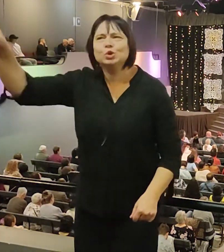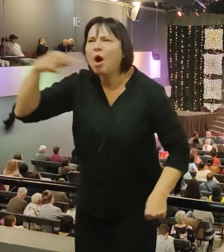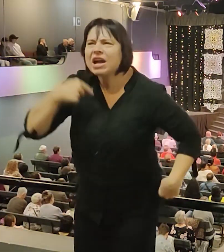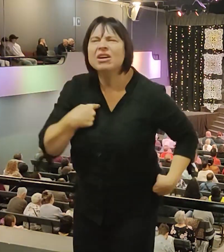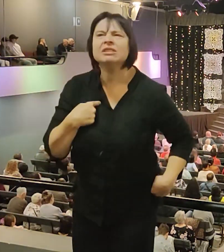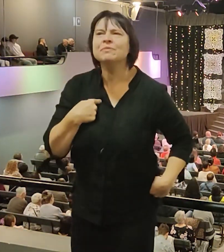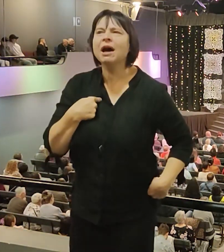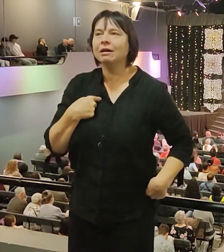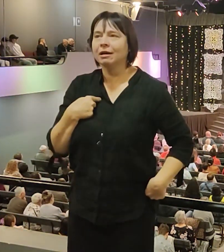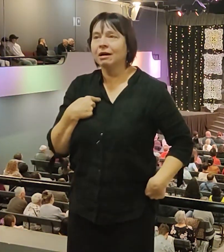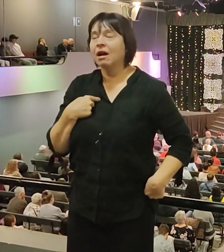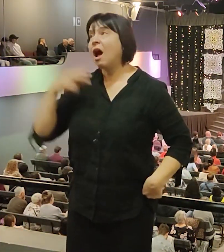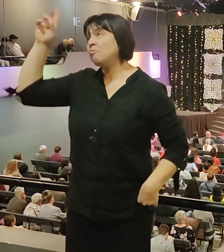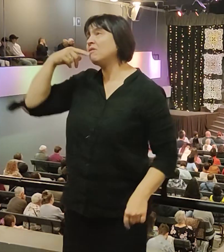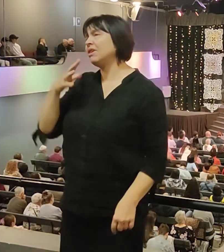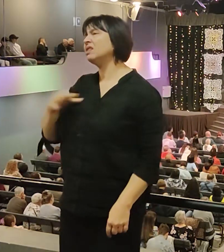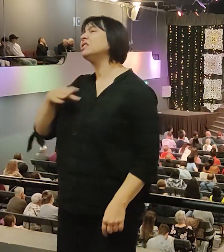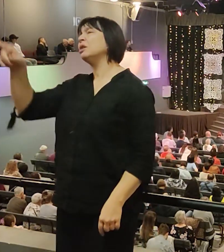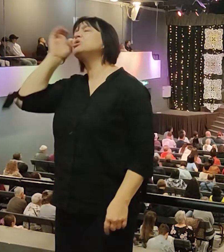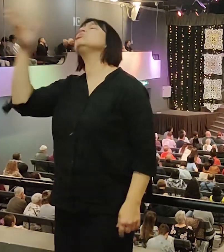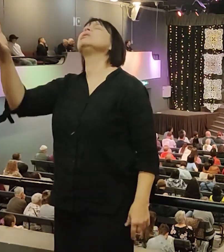Дух Божий мне говорит, а зачем тебе это знать?